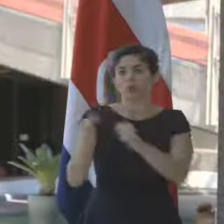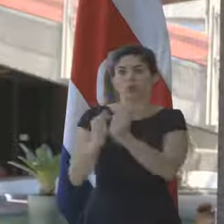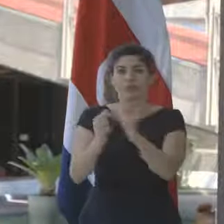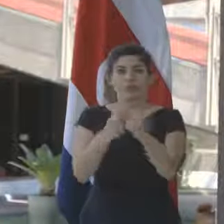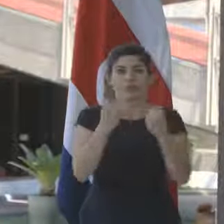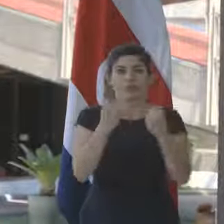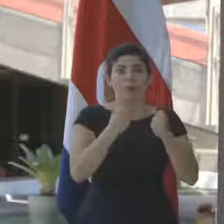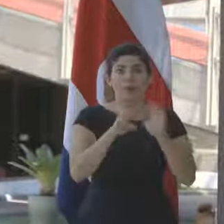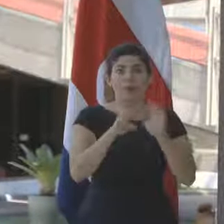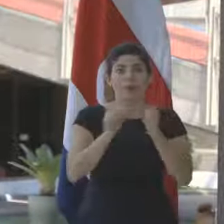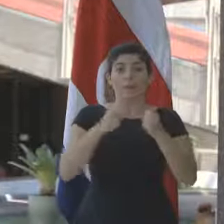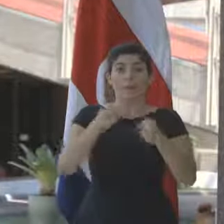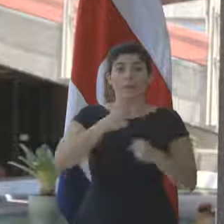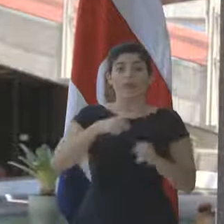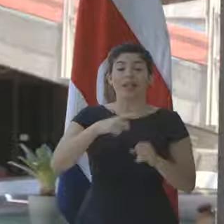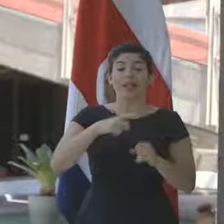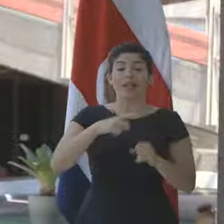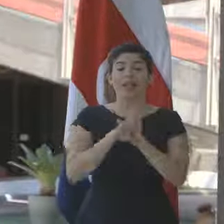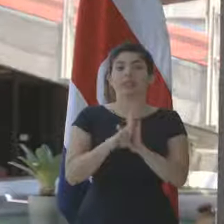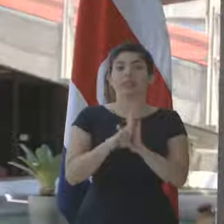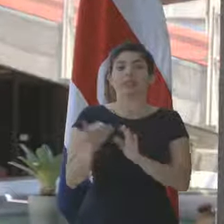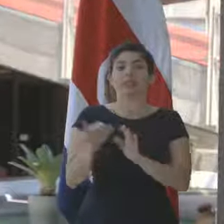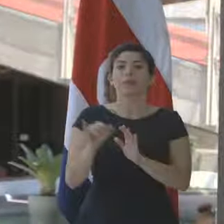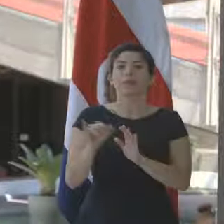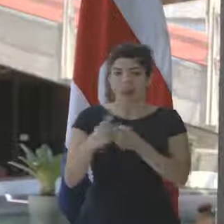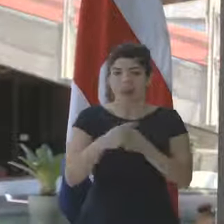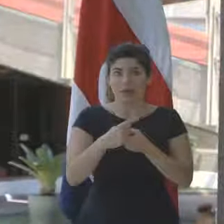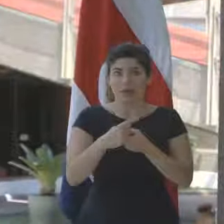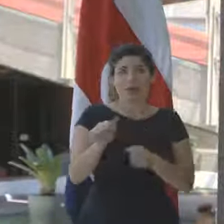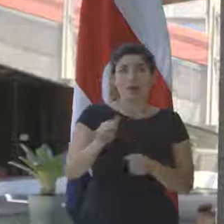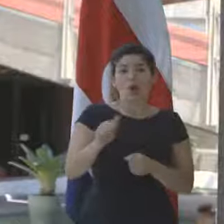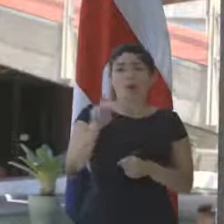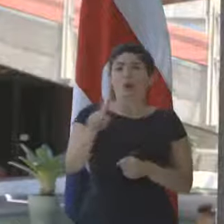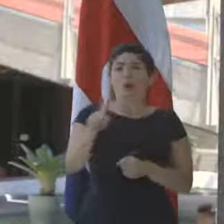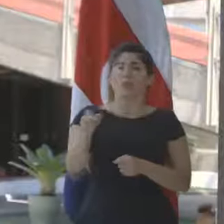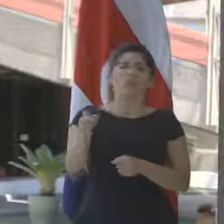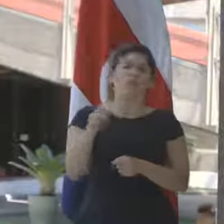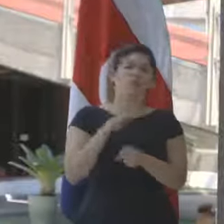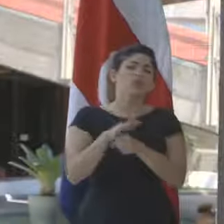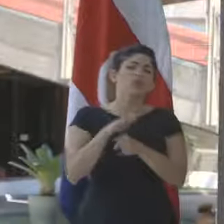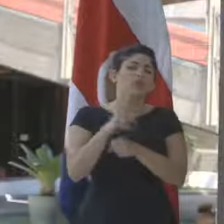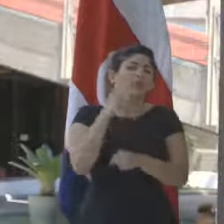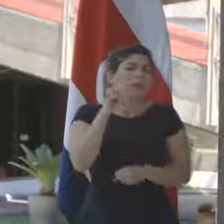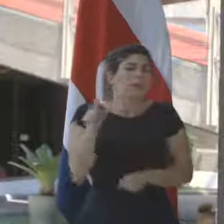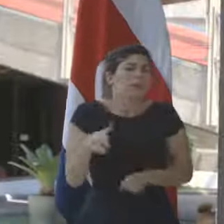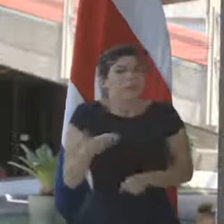en este caso legislativo. Y otra pregunta sería, ¿suficiente para qué?